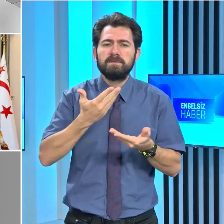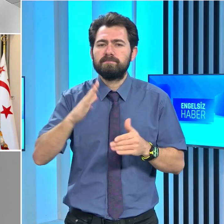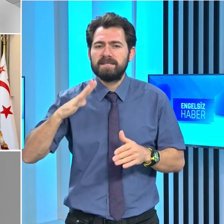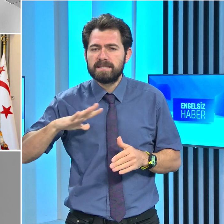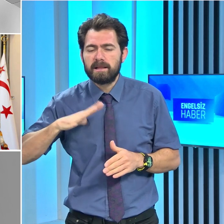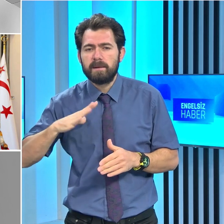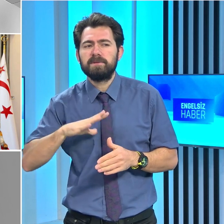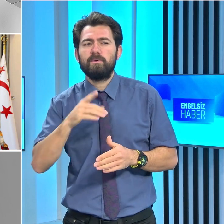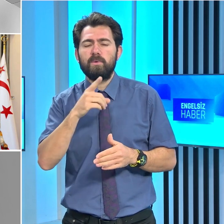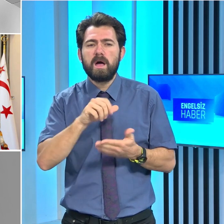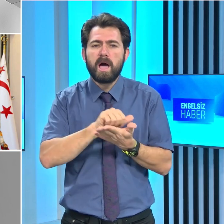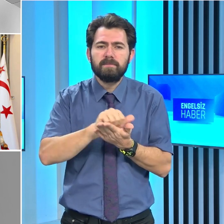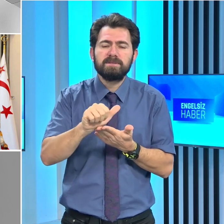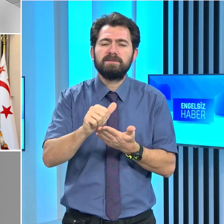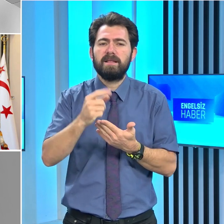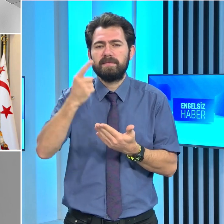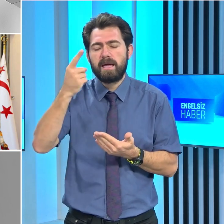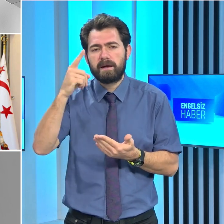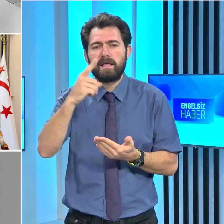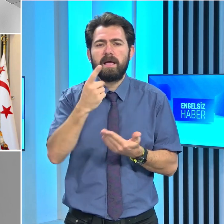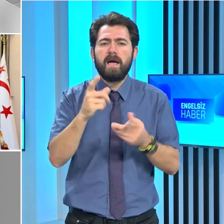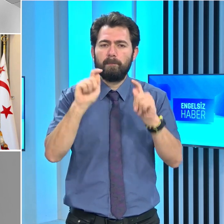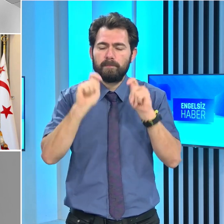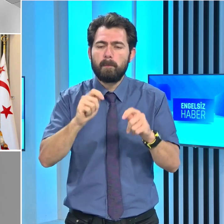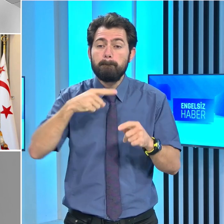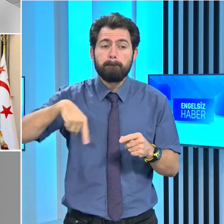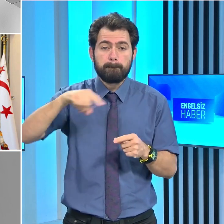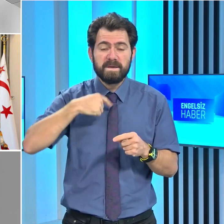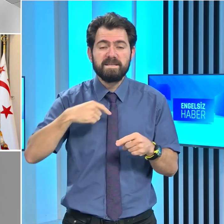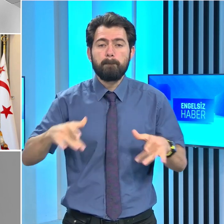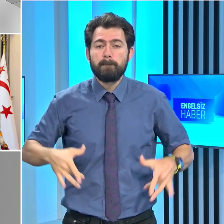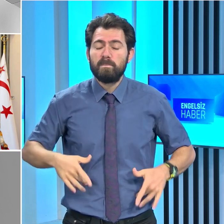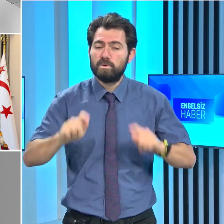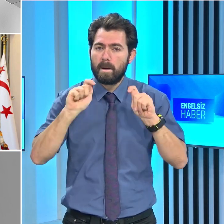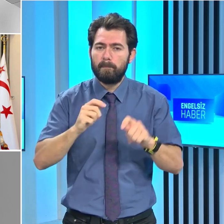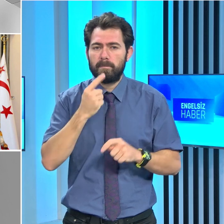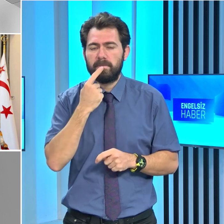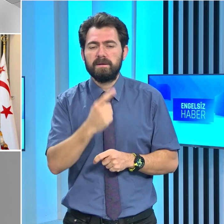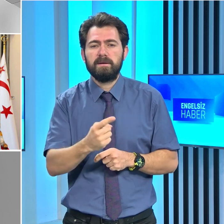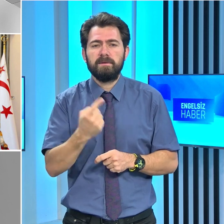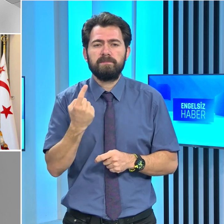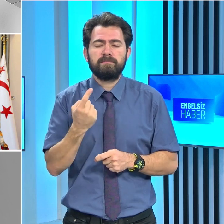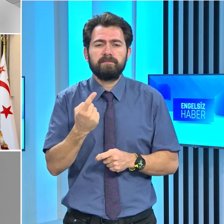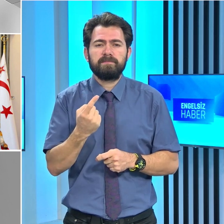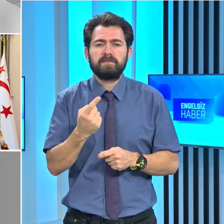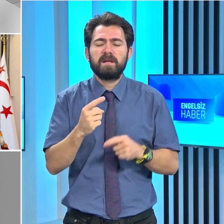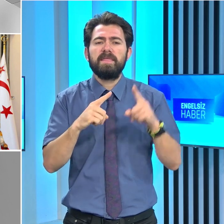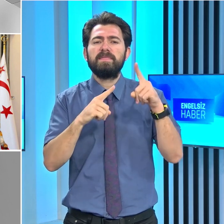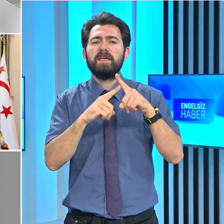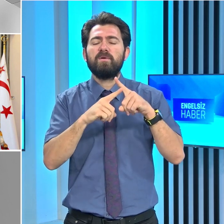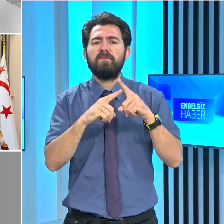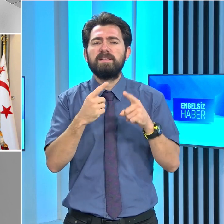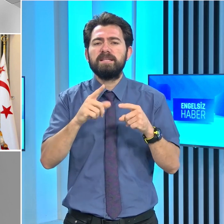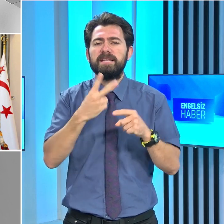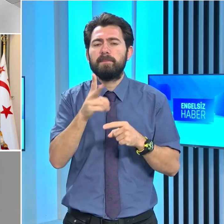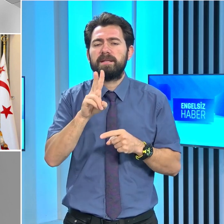ricalarımızın teker teker gerçekleşmesi bizleri memnun etmektedir diyerek Teknofest 2025